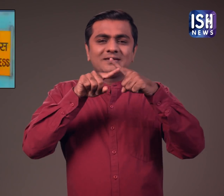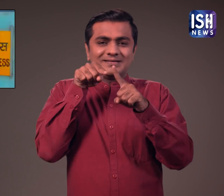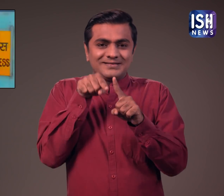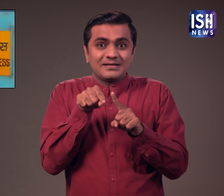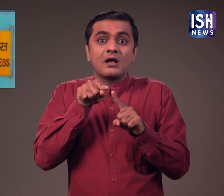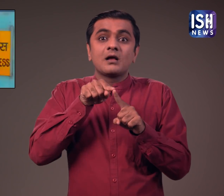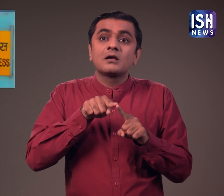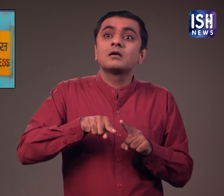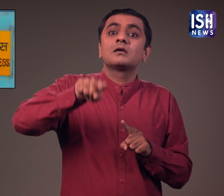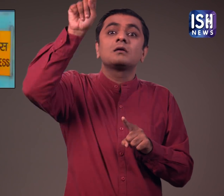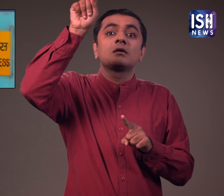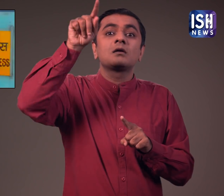बीच चलती है